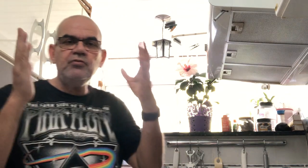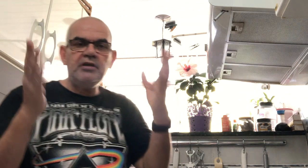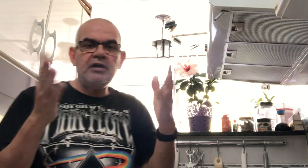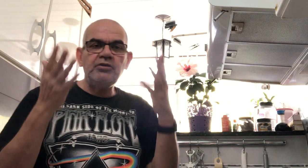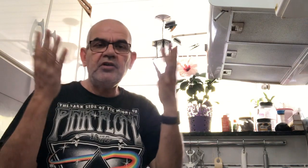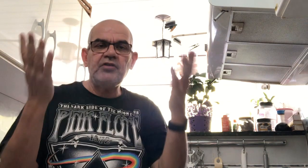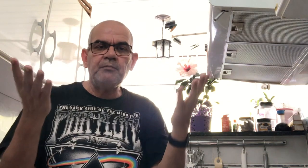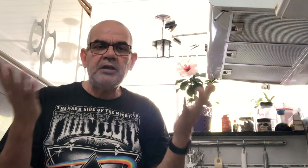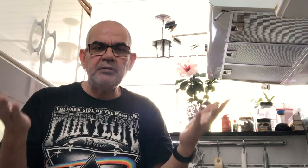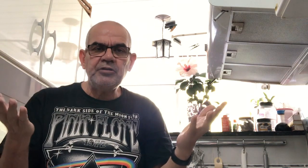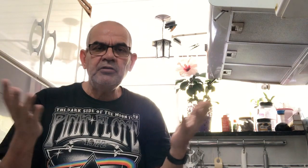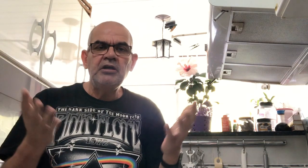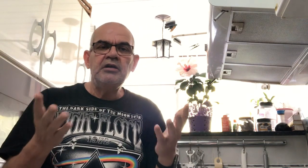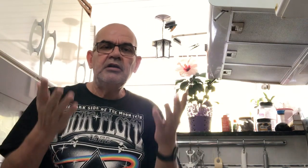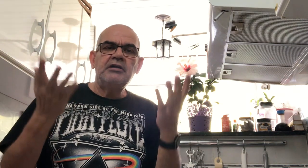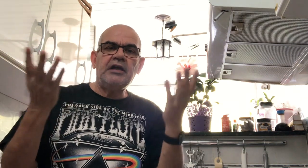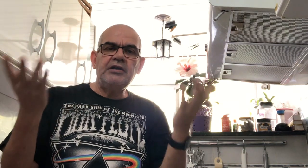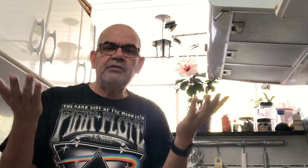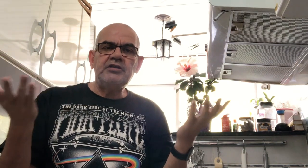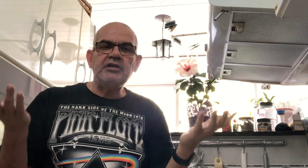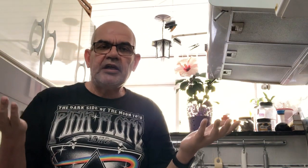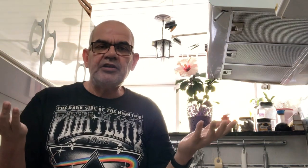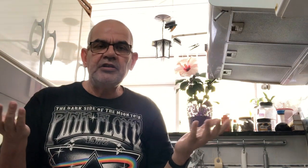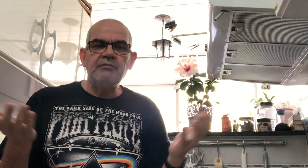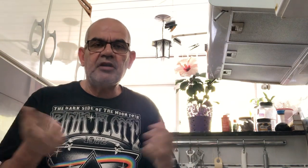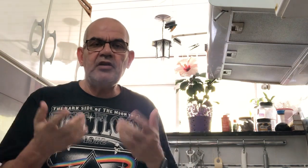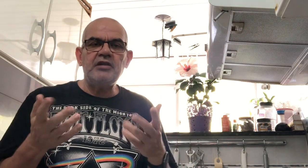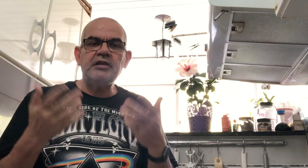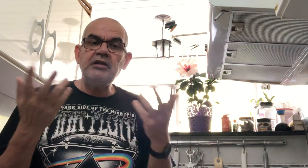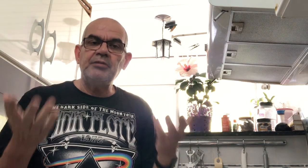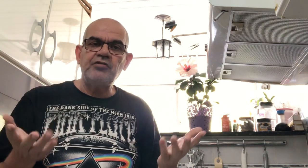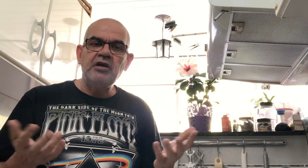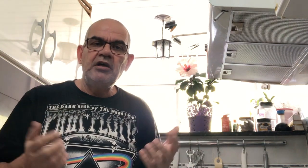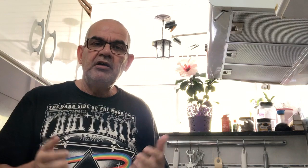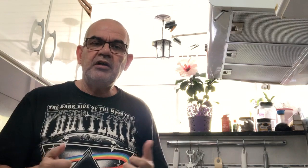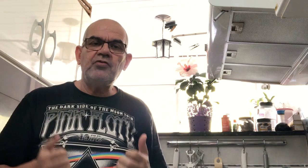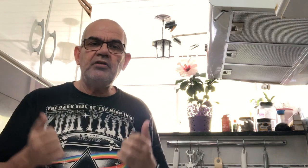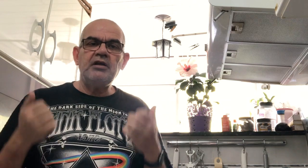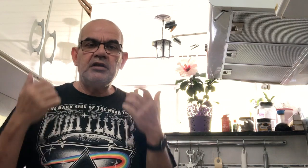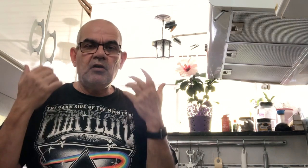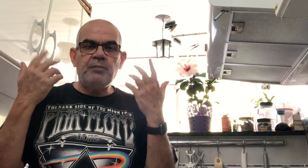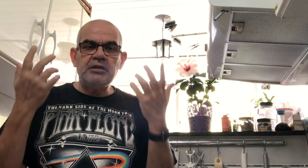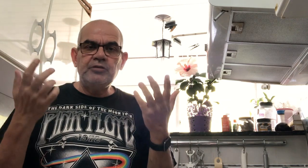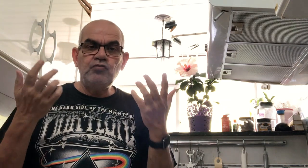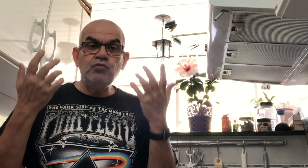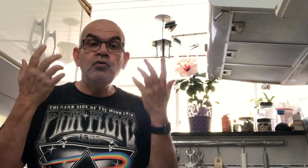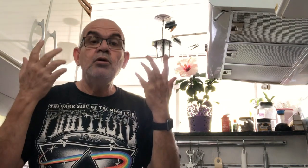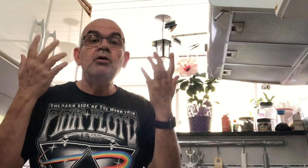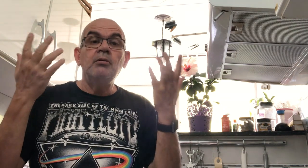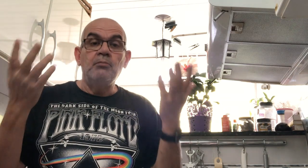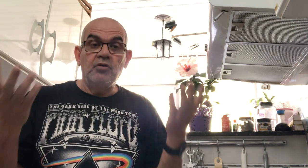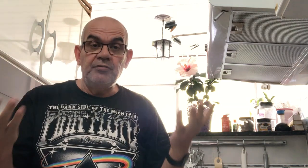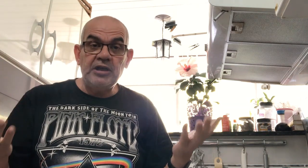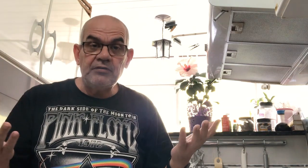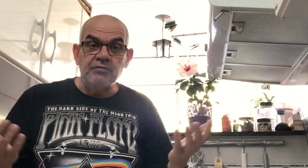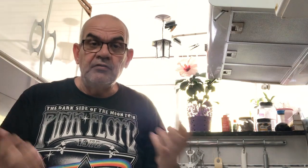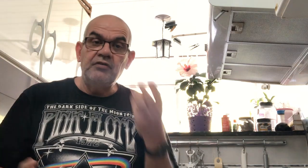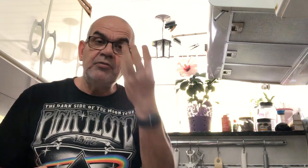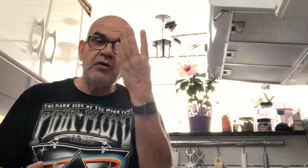é o terceiro parâmetro da língua de sinais brasileira, da Libras, que é o parâmetro do movimento. Vamos ao